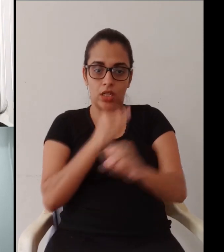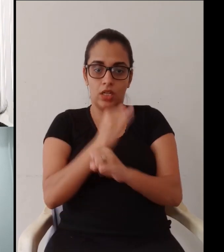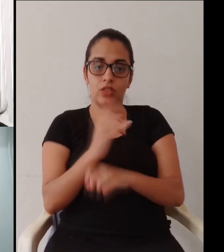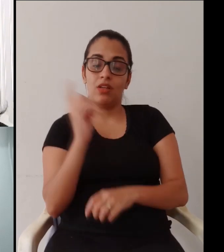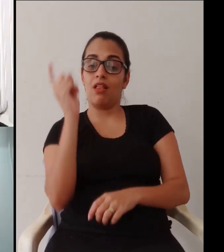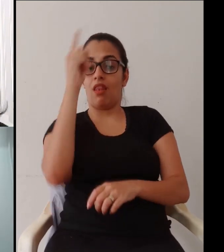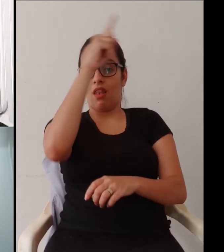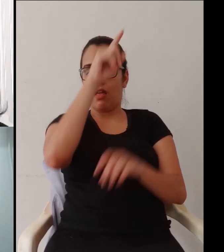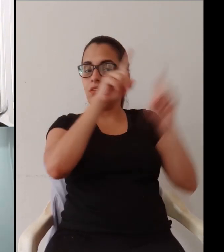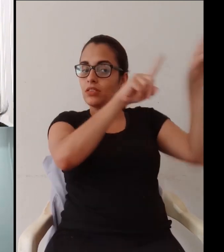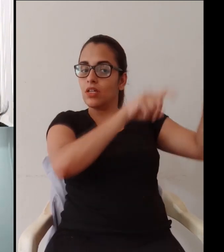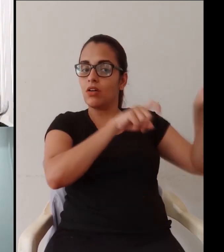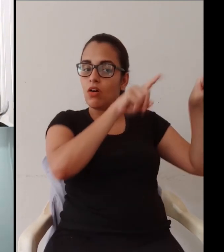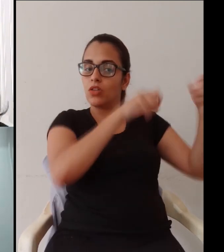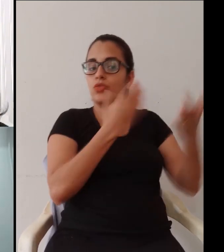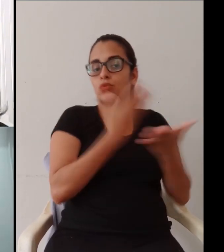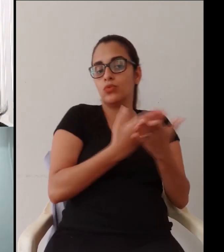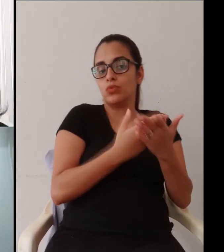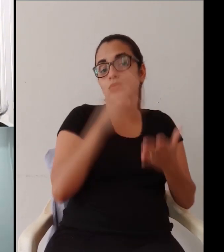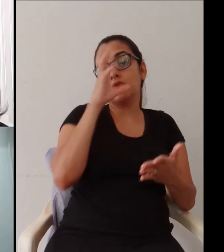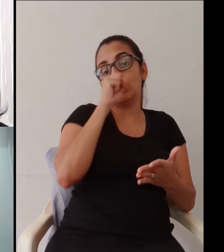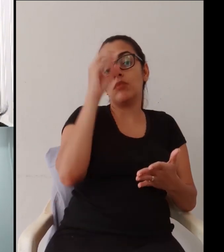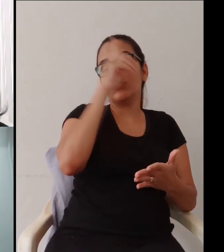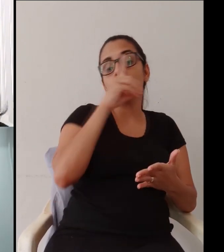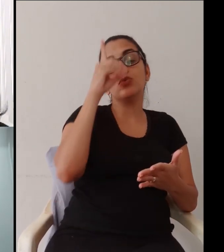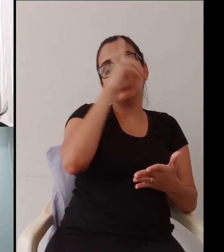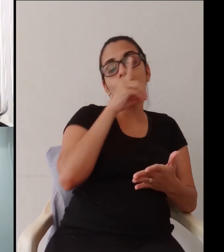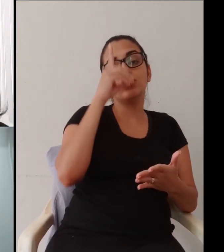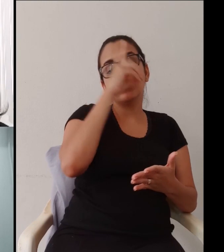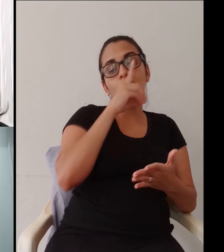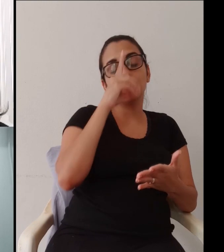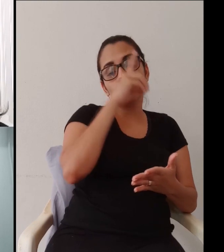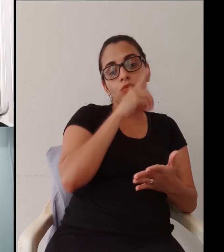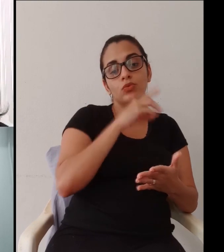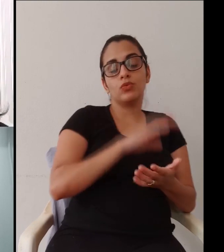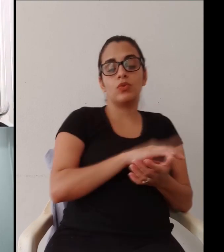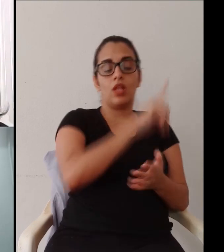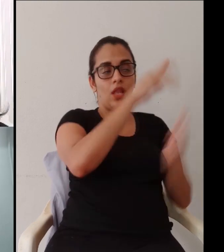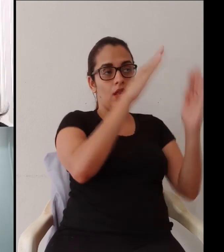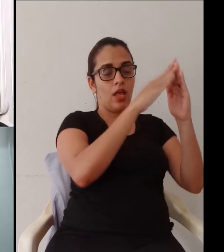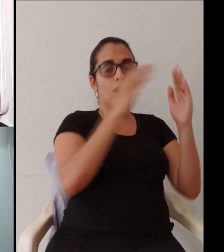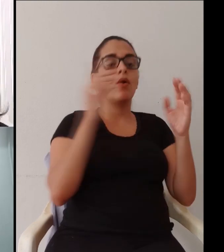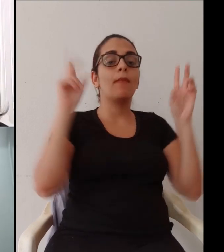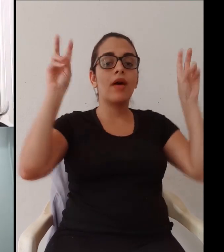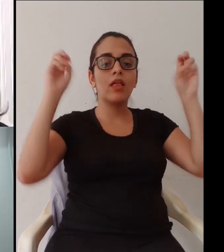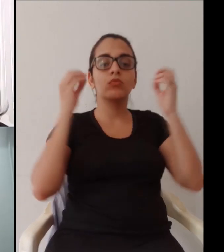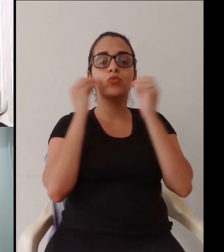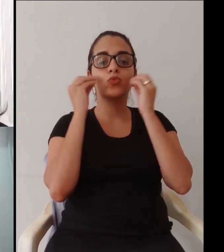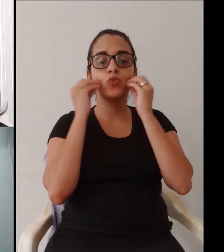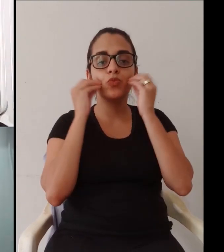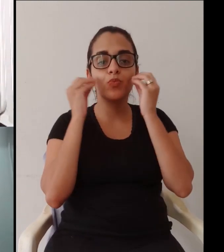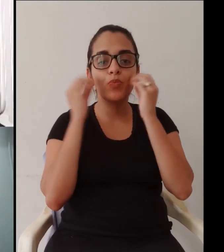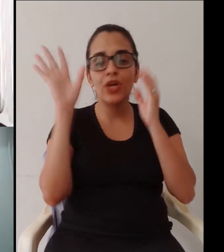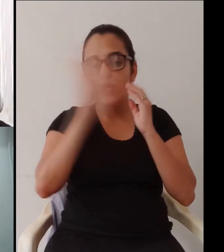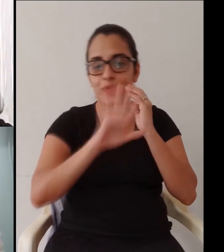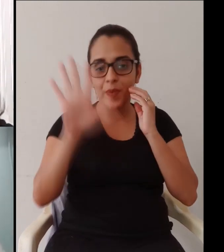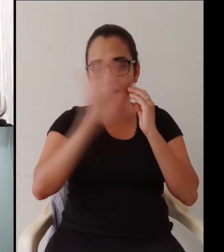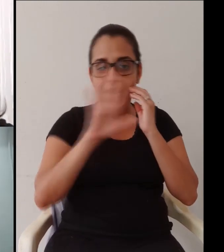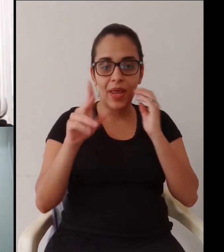instituto fazendo o Eu baixo todo o material aqui enquanto eu estou na minha casa e eu consigo fazer esse estudo nos fins de